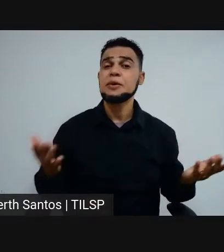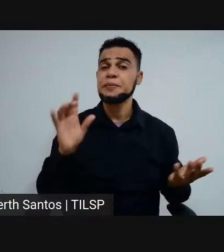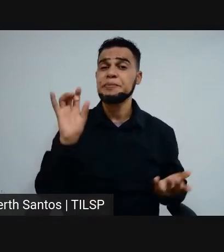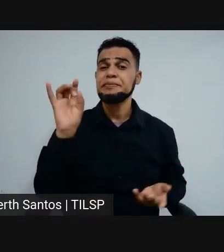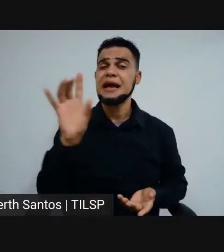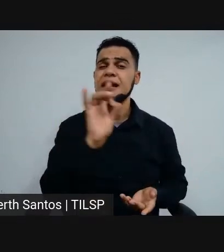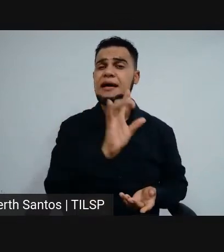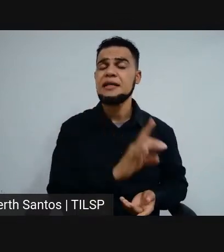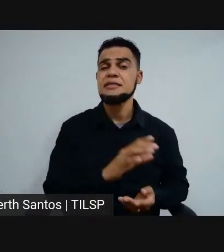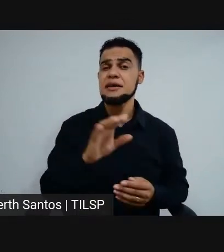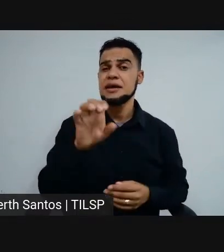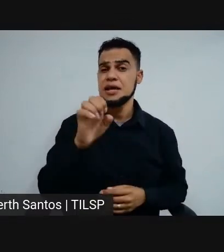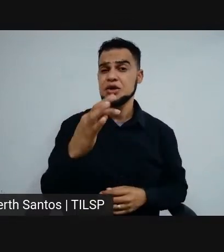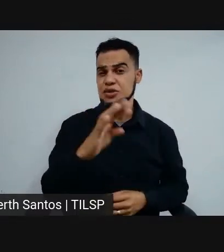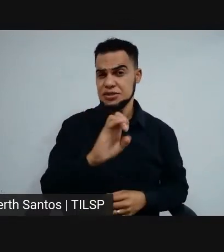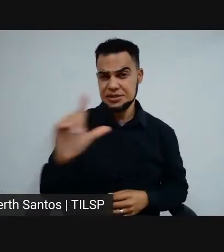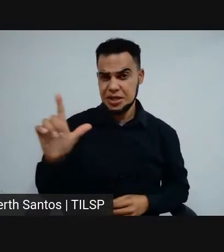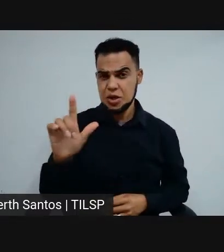editais